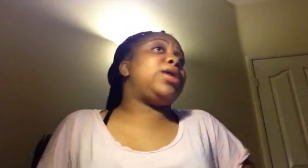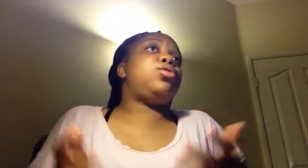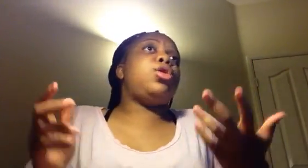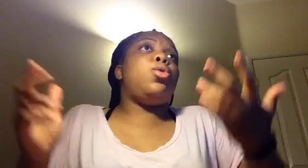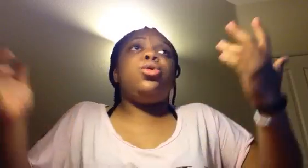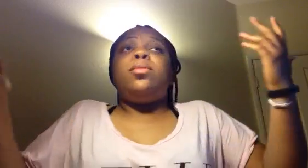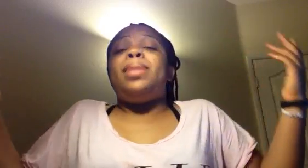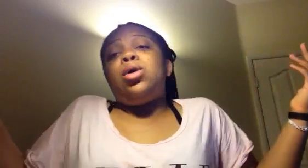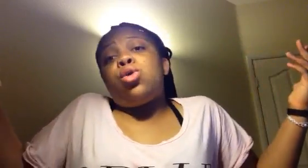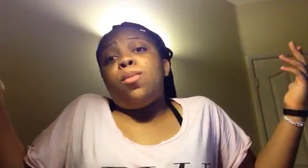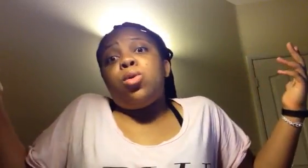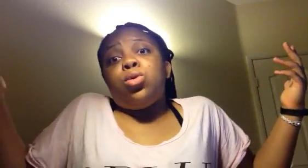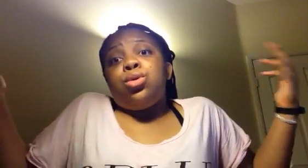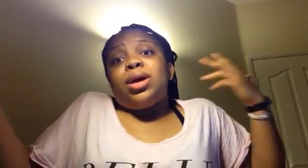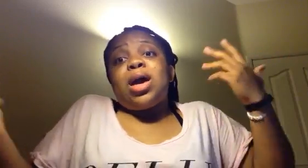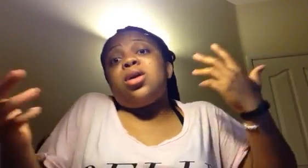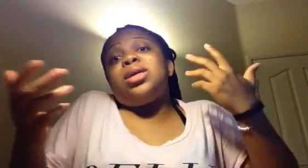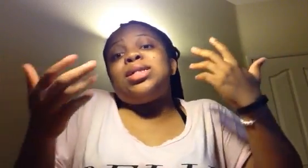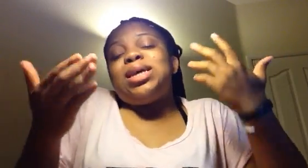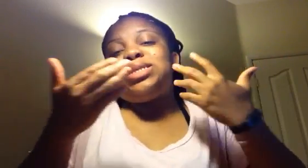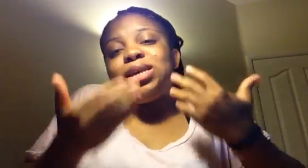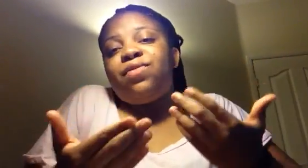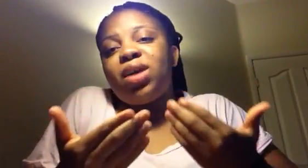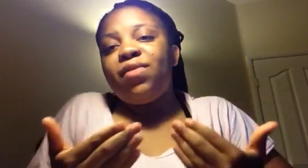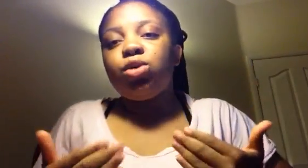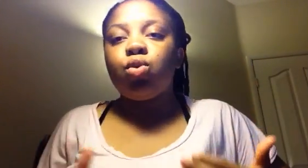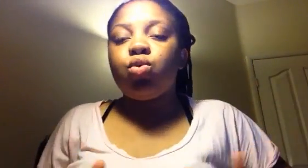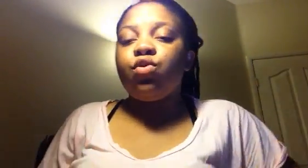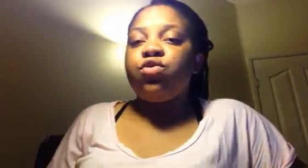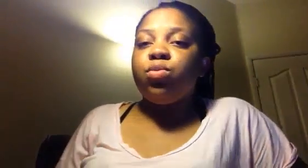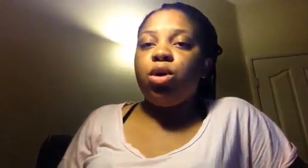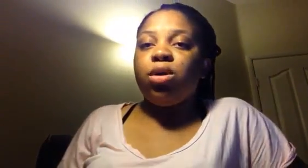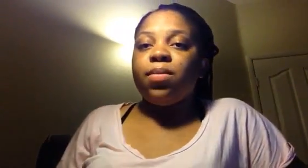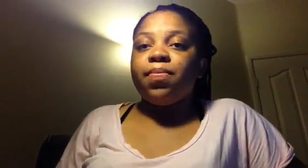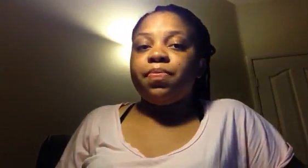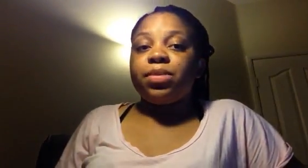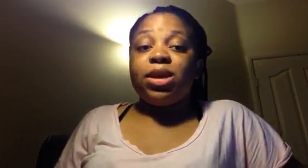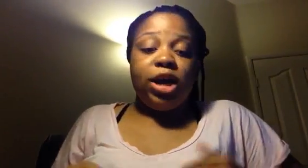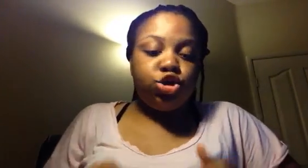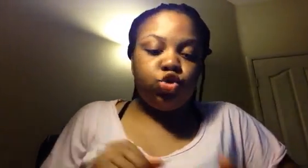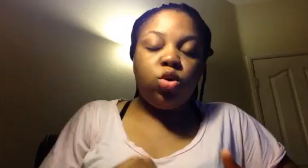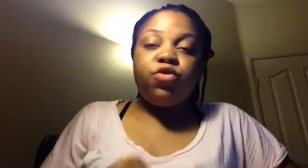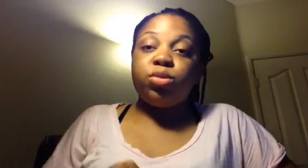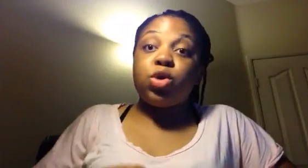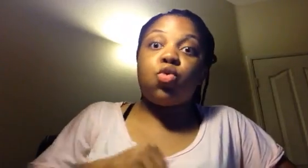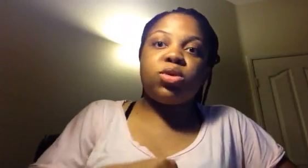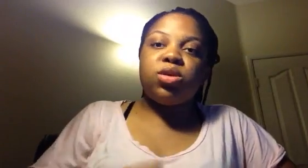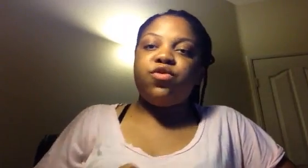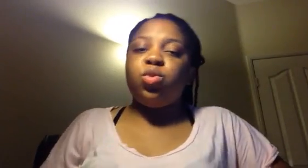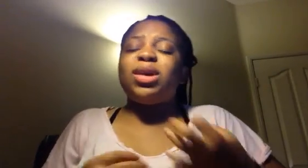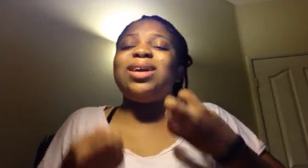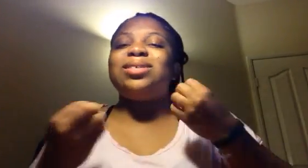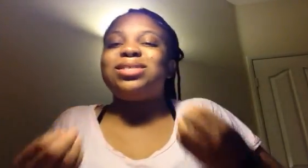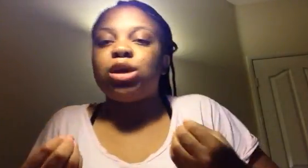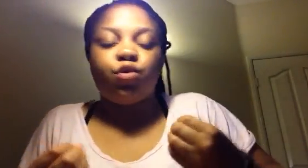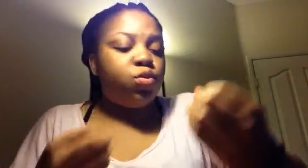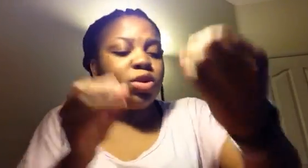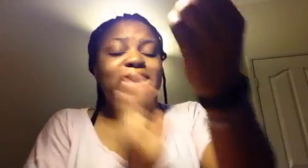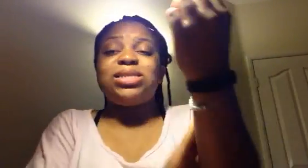I don't know. Benkomo. Quelqu'un qui sait ce qu'il fait avec le football. Qui a joué au football. Qui connaît le football. Qui ressent le football dans